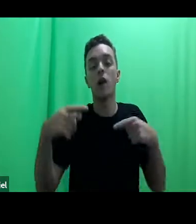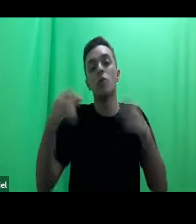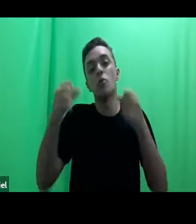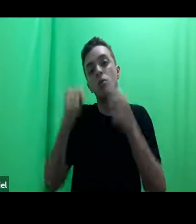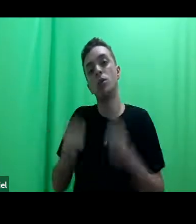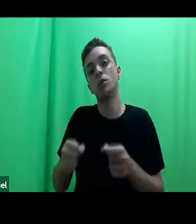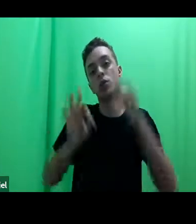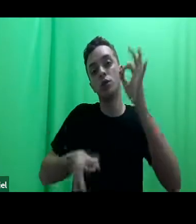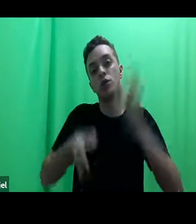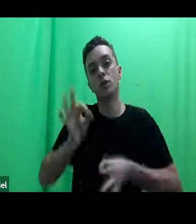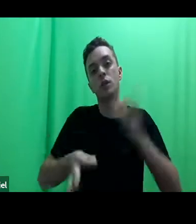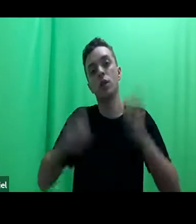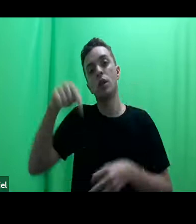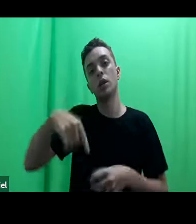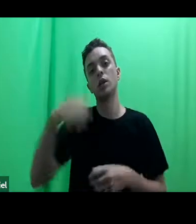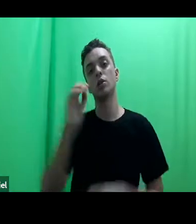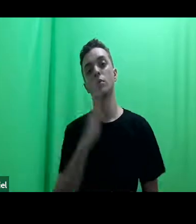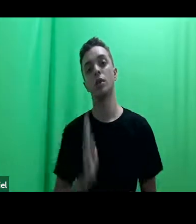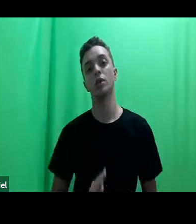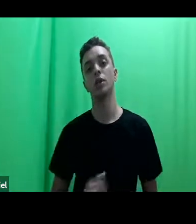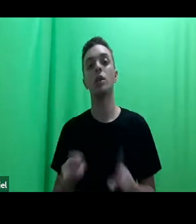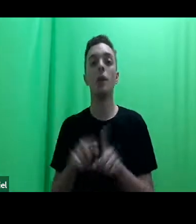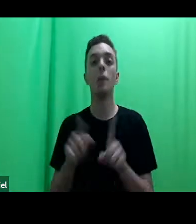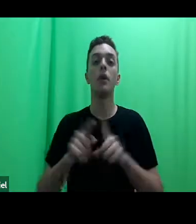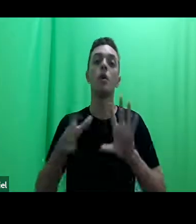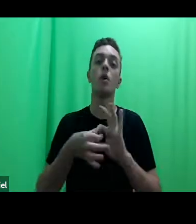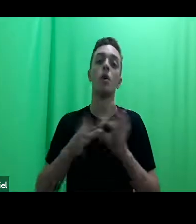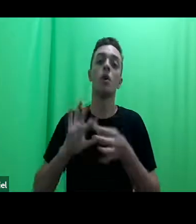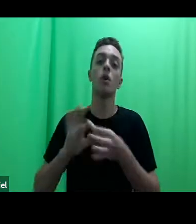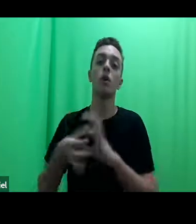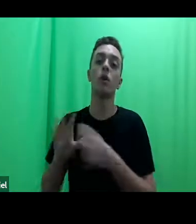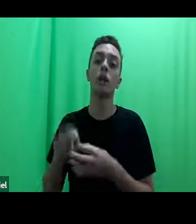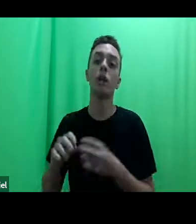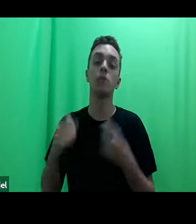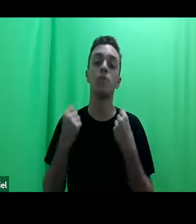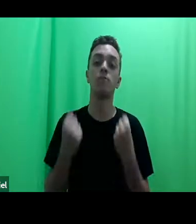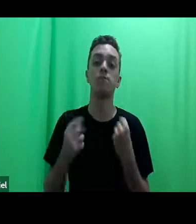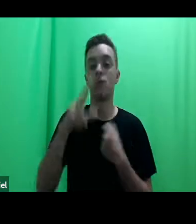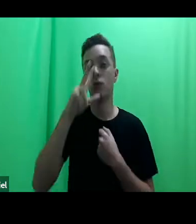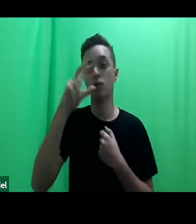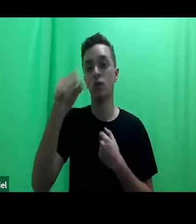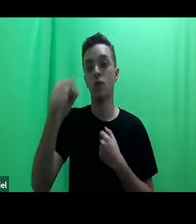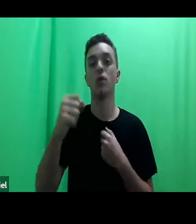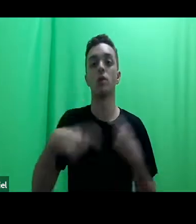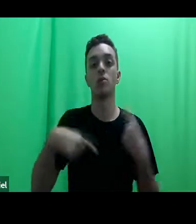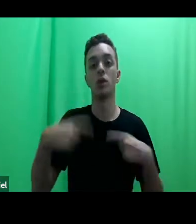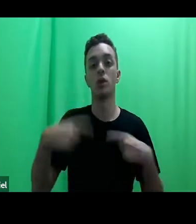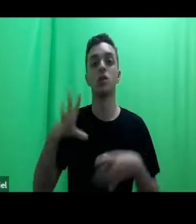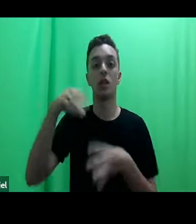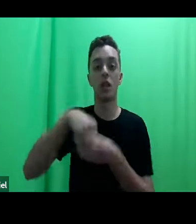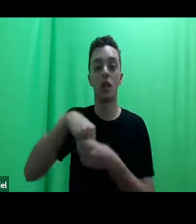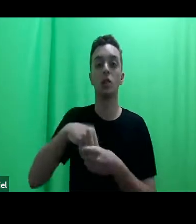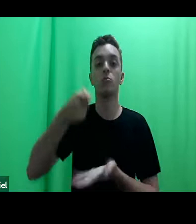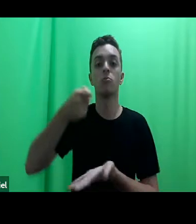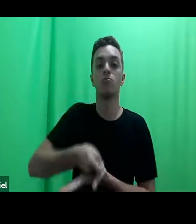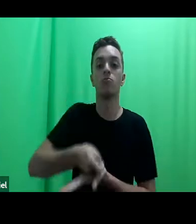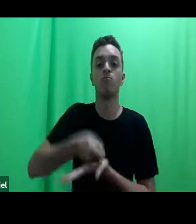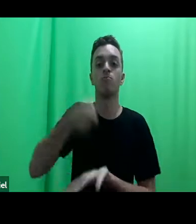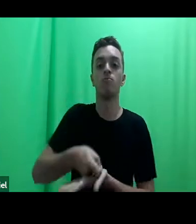também e eram num contexto também de transição política e ainda da ditadura. Então,